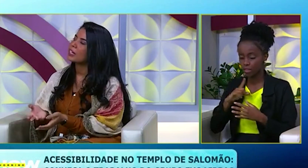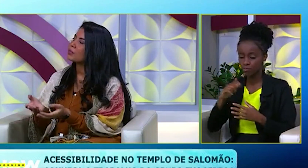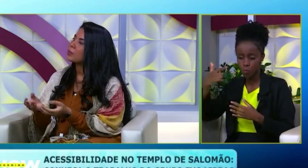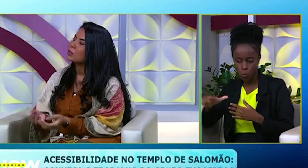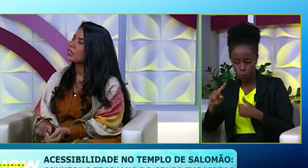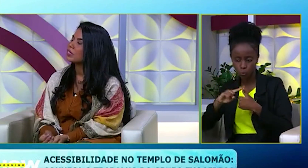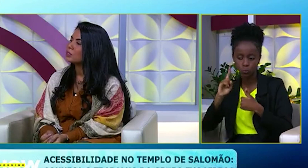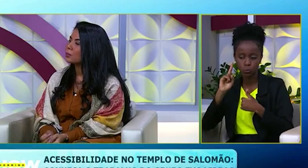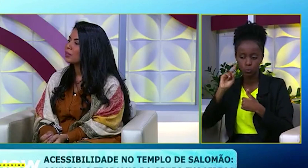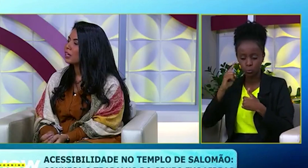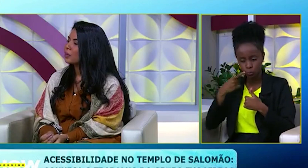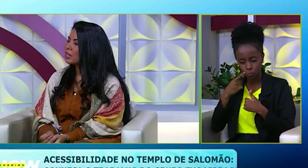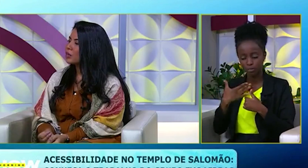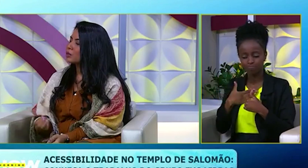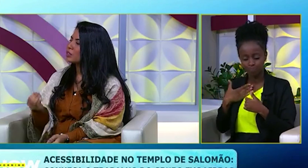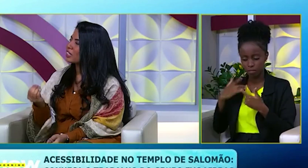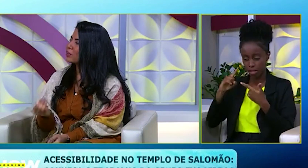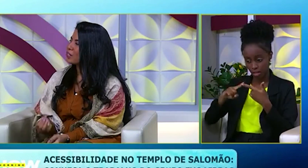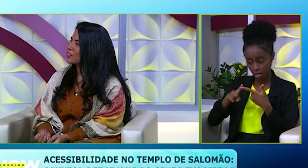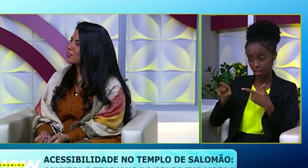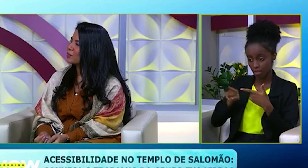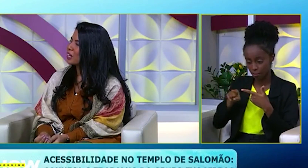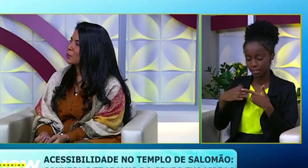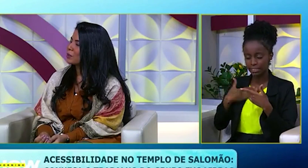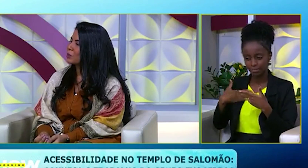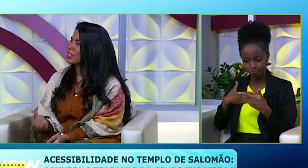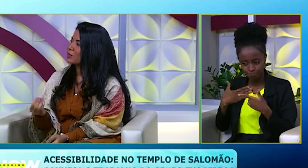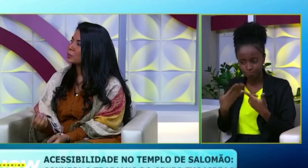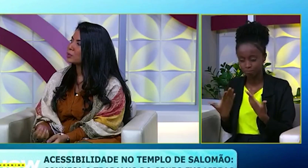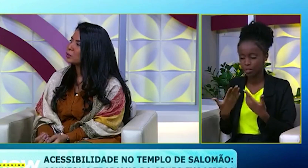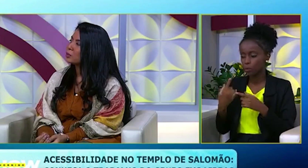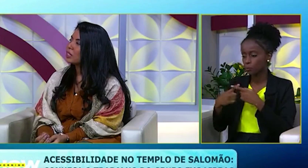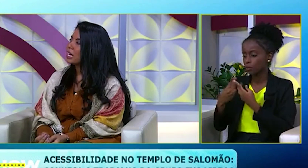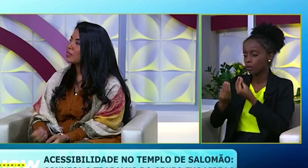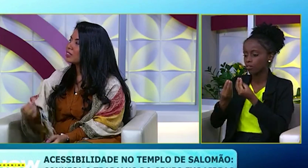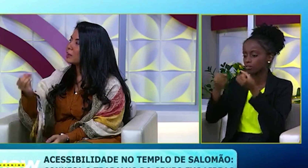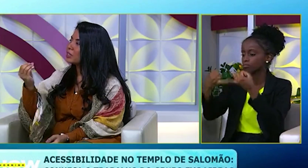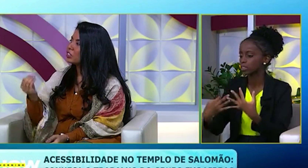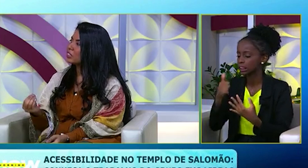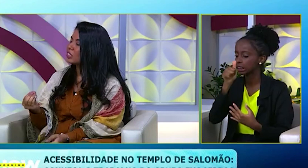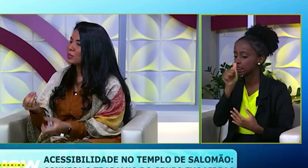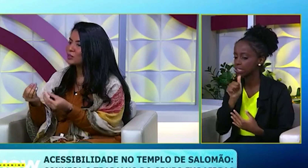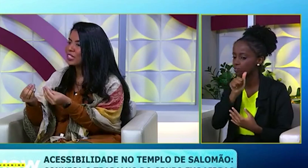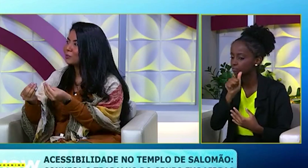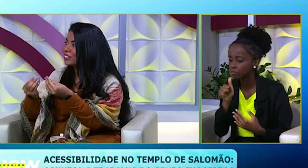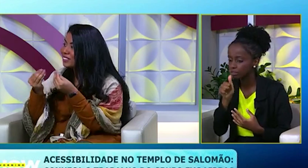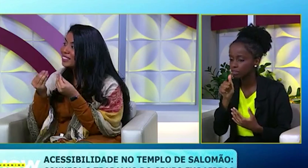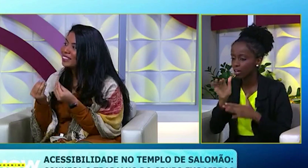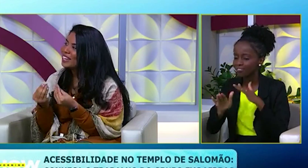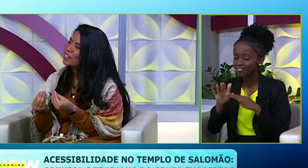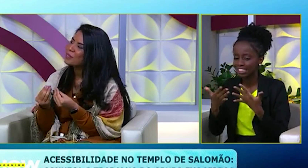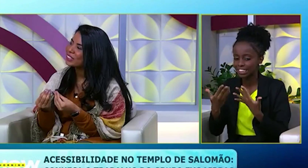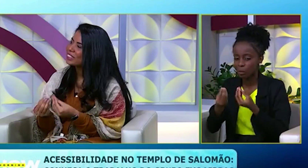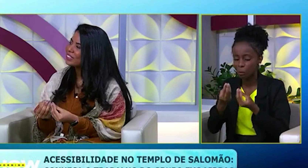também que para ela foi muito marcante porque o sacrifício, quando fala o sacrifício por surdo, às vezes até para a gente tem uma dificuldade para eles